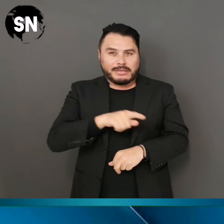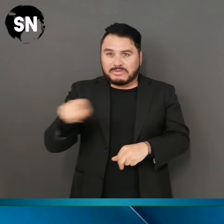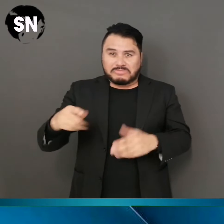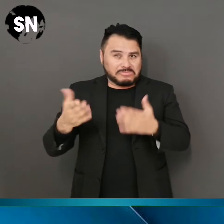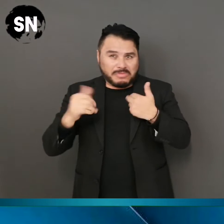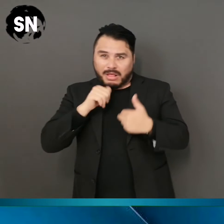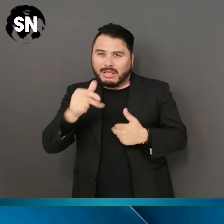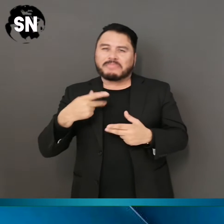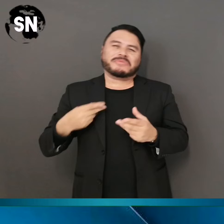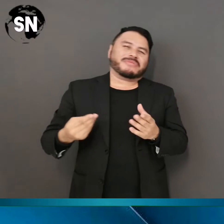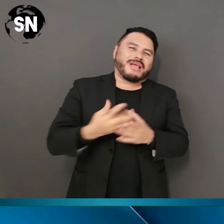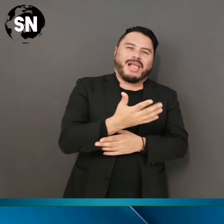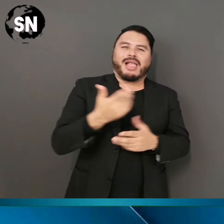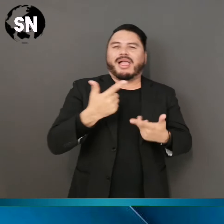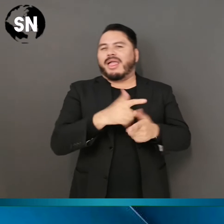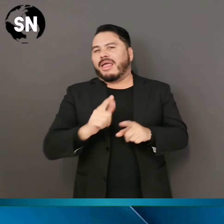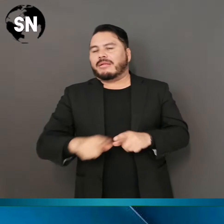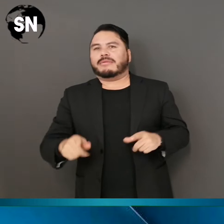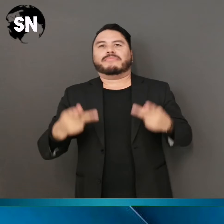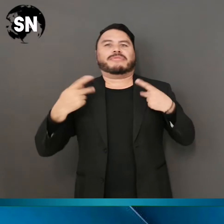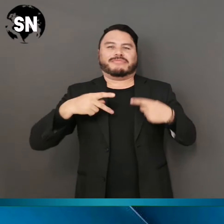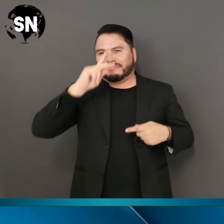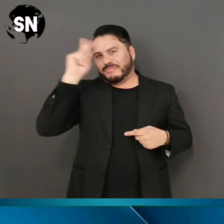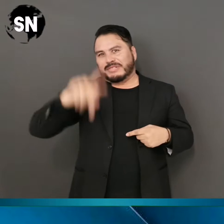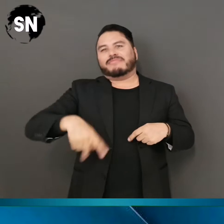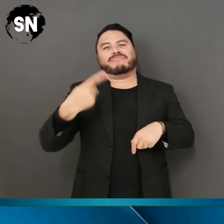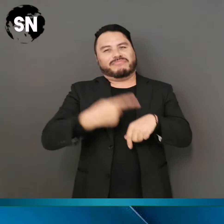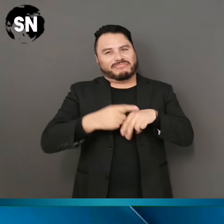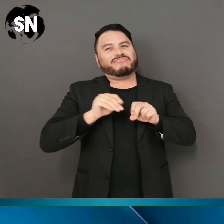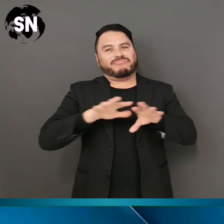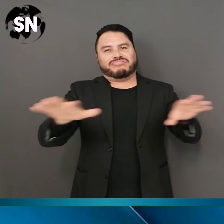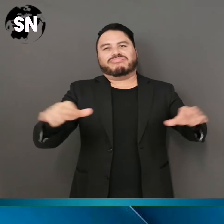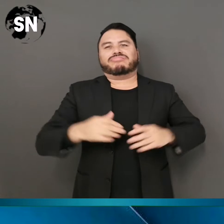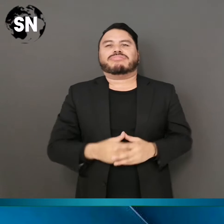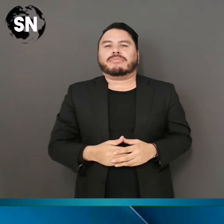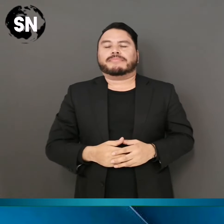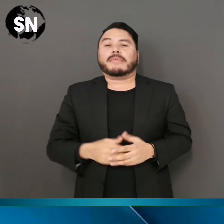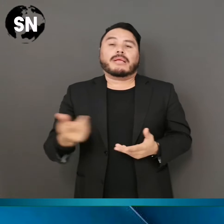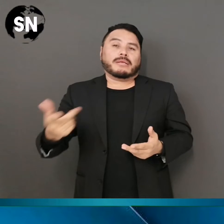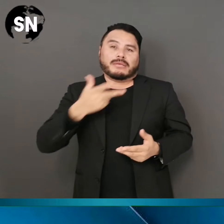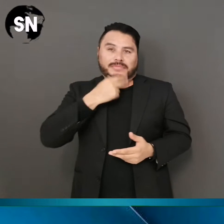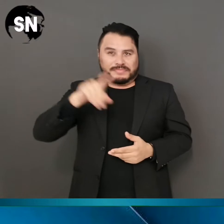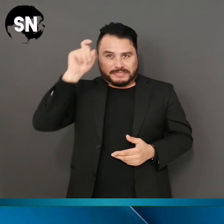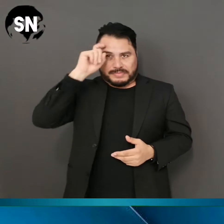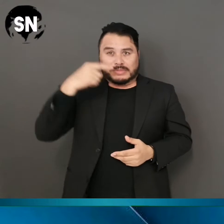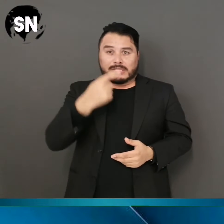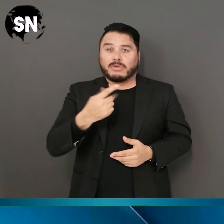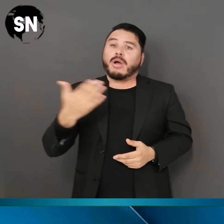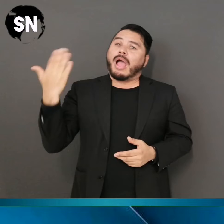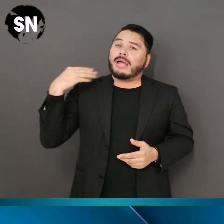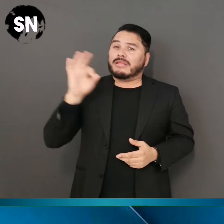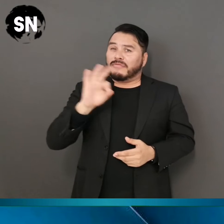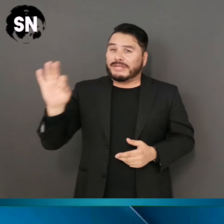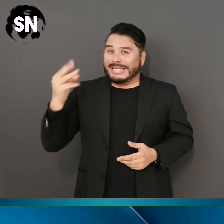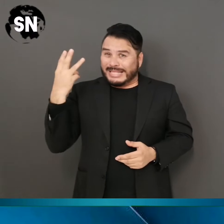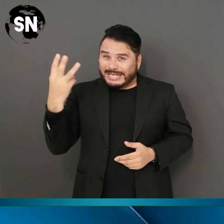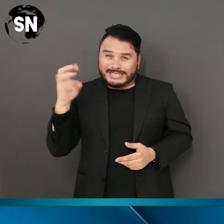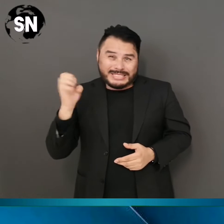forma precipitada. El médico dijo, desde el 3 de enero nos preparamos con distintos planes de organización y resaltó la